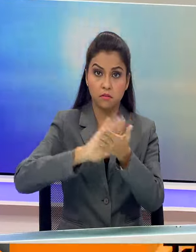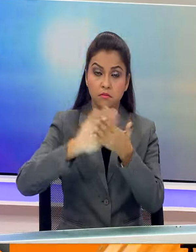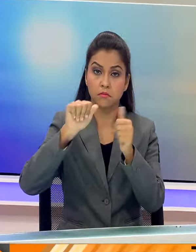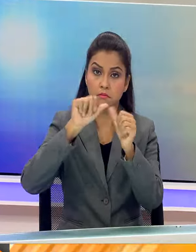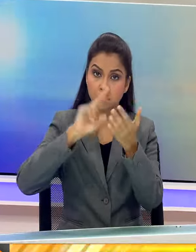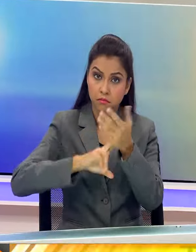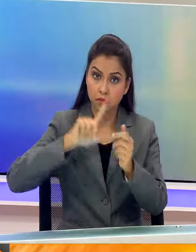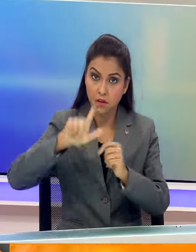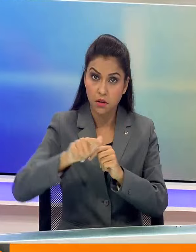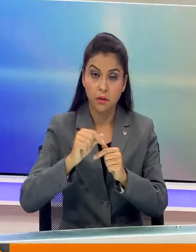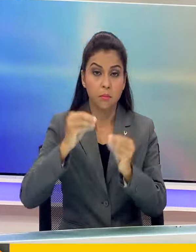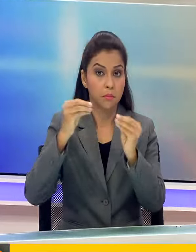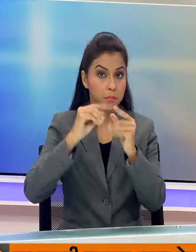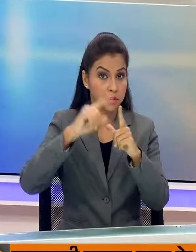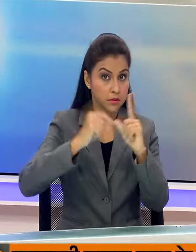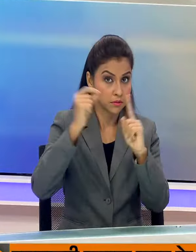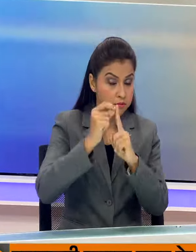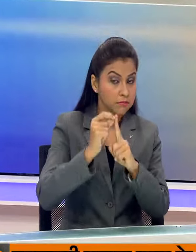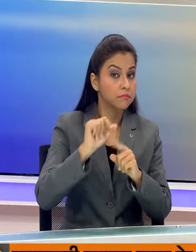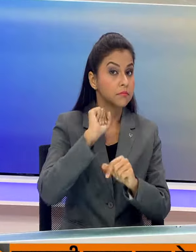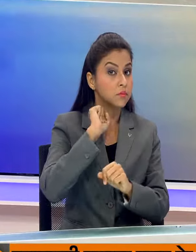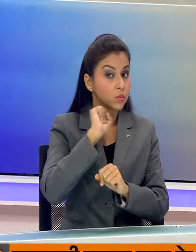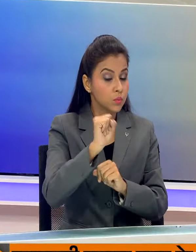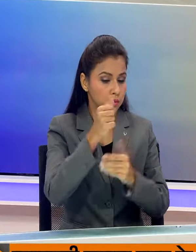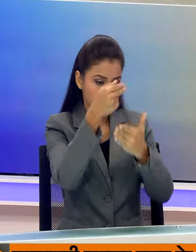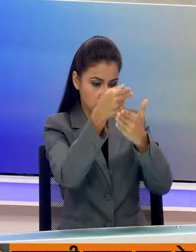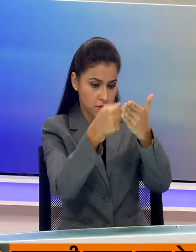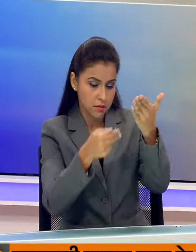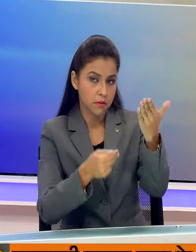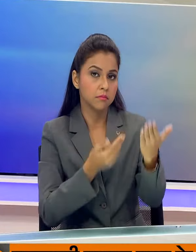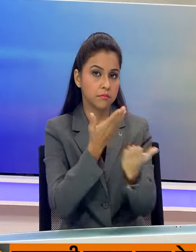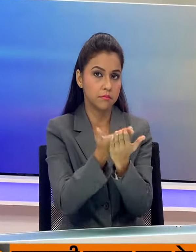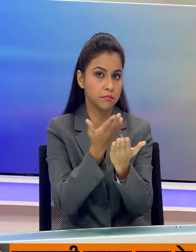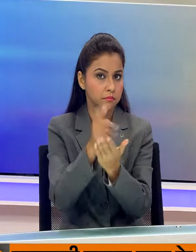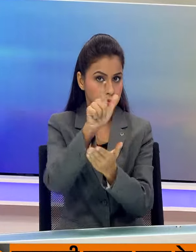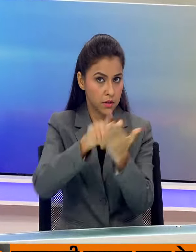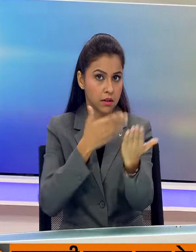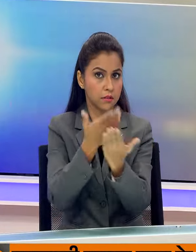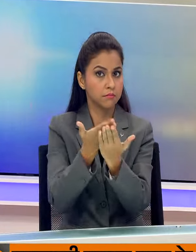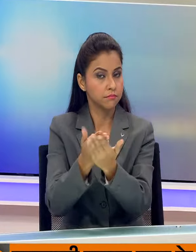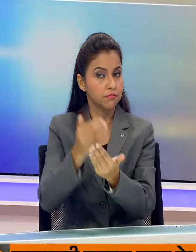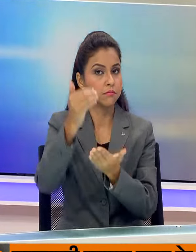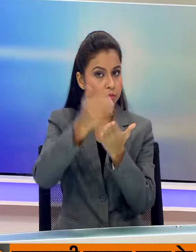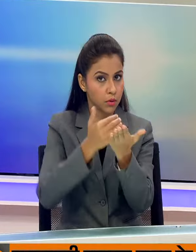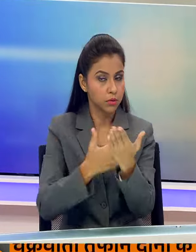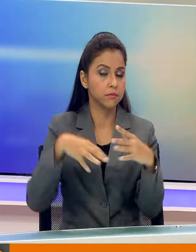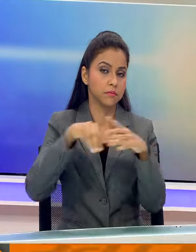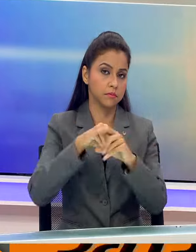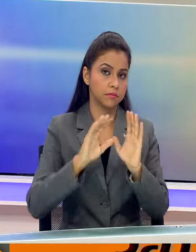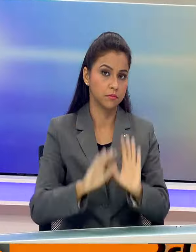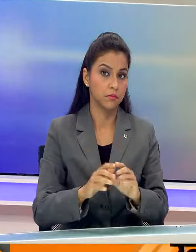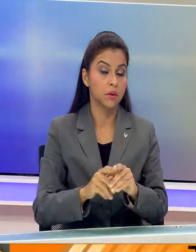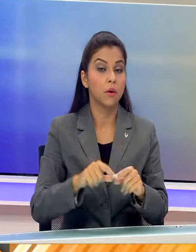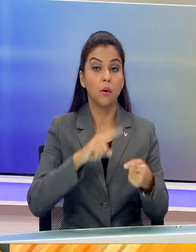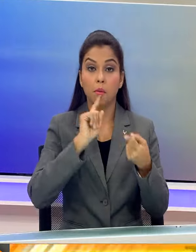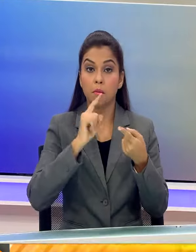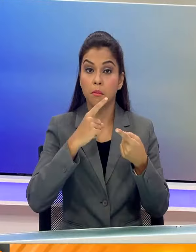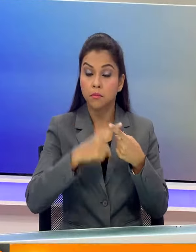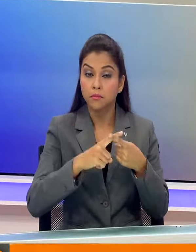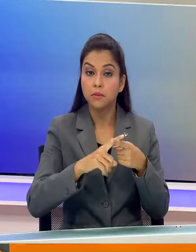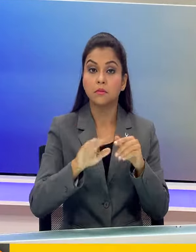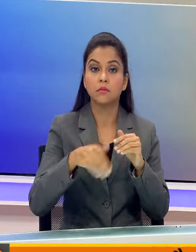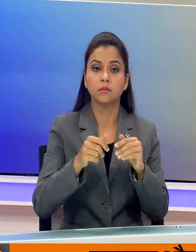भारती जोनतापार्टी के प्रत्याशियों के नामांकन पत्र दाखिल करने के कारेक्रम में शामिल होंगे और चुनावी